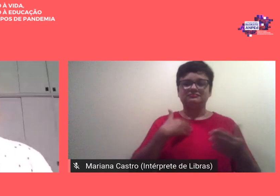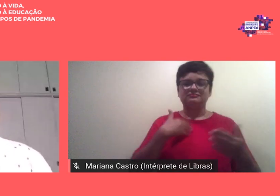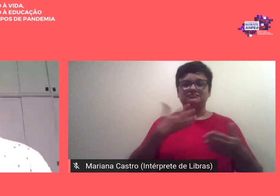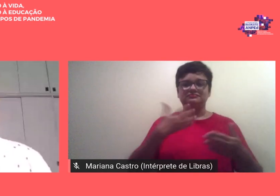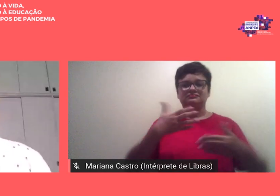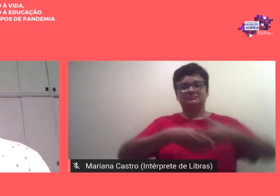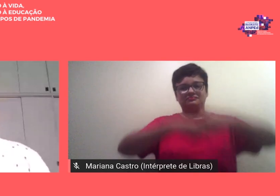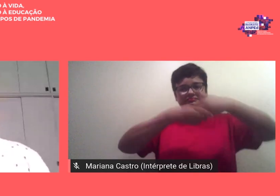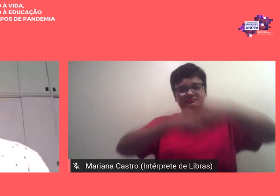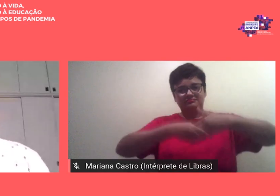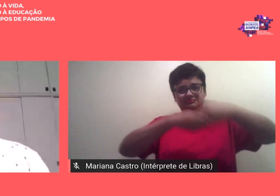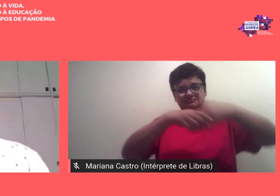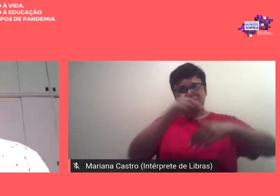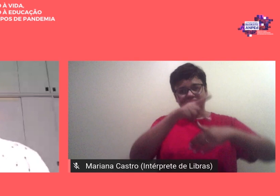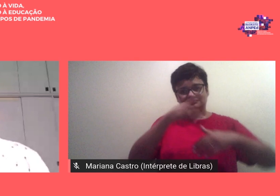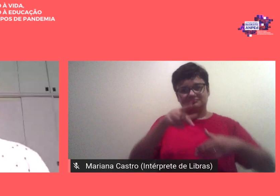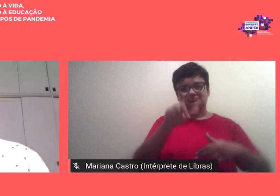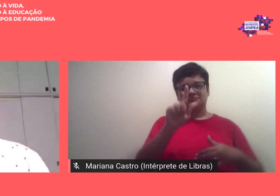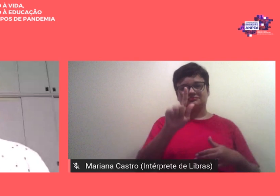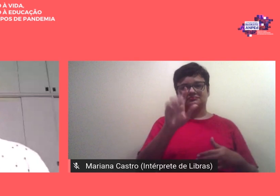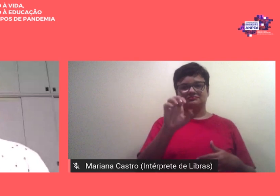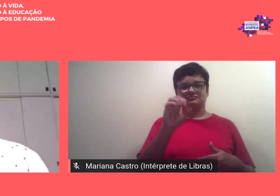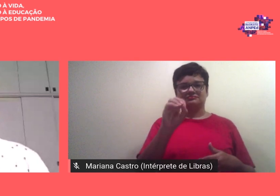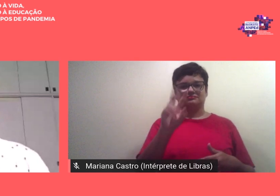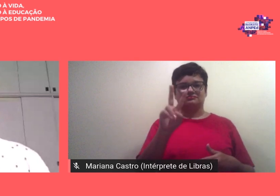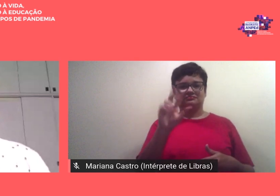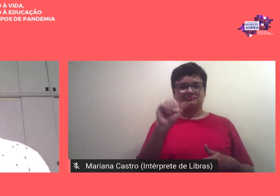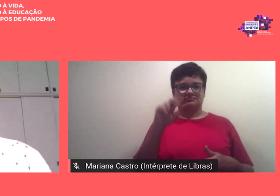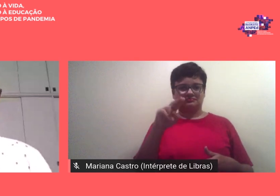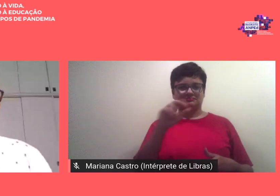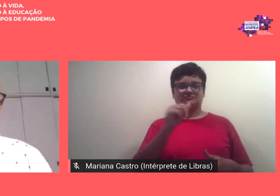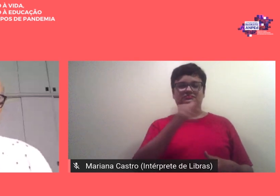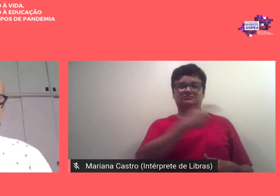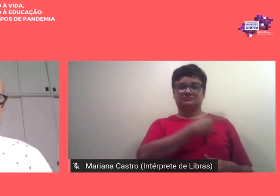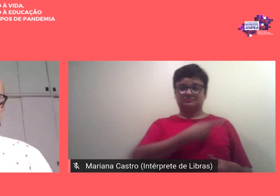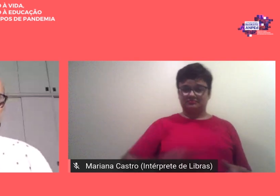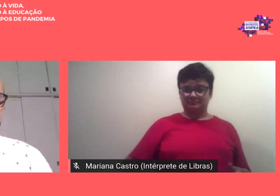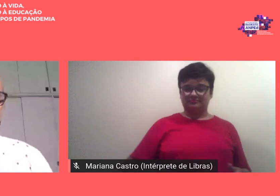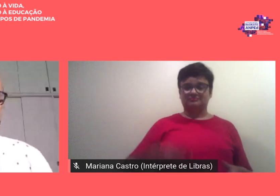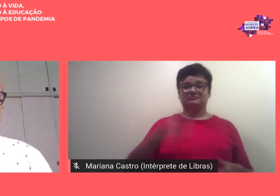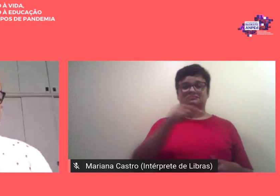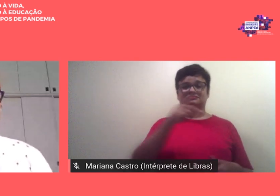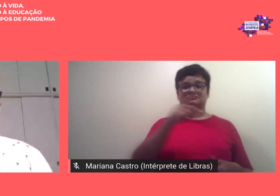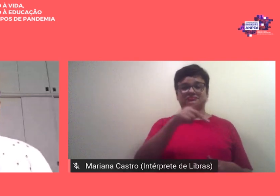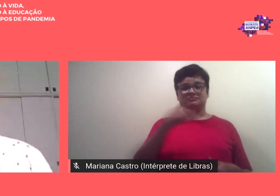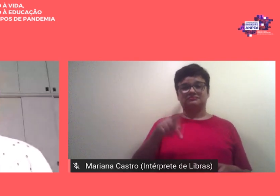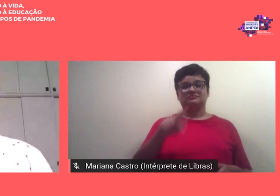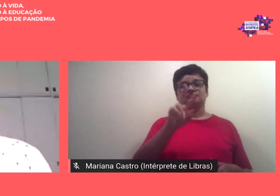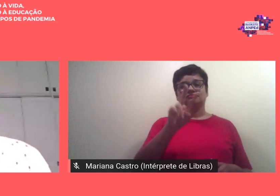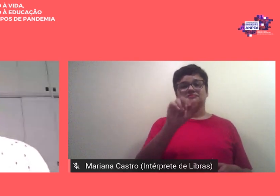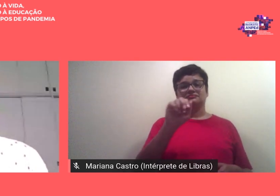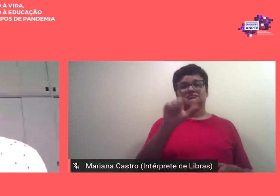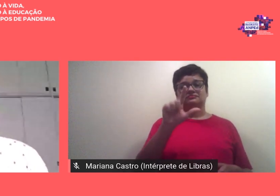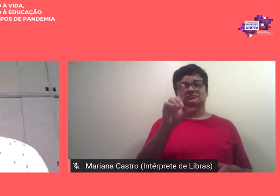professoras Giovana Lunardi presidenta da Amped professora Valdete Coco vice-presidenta da Amped Sudeste